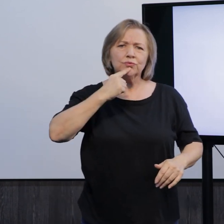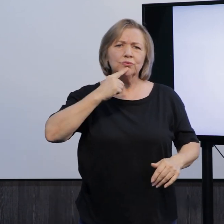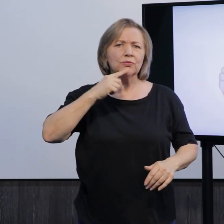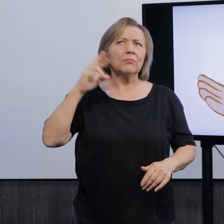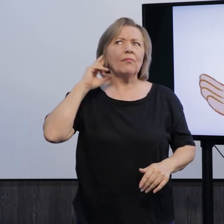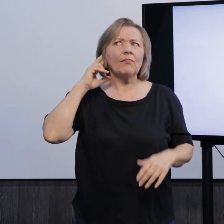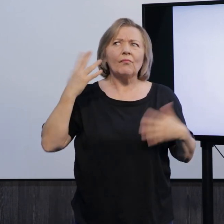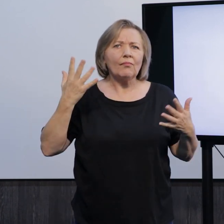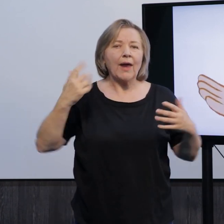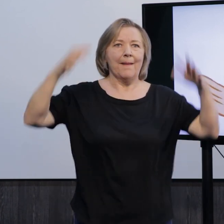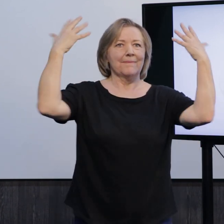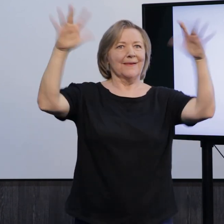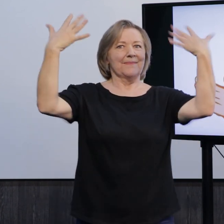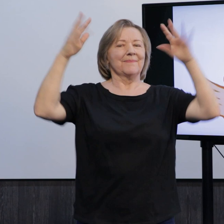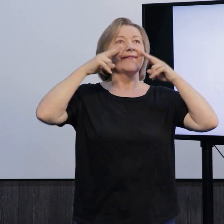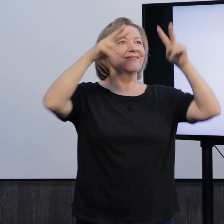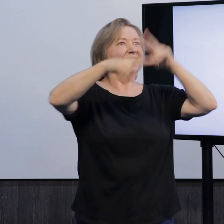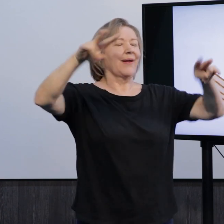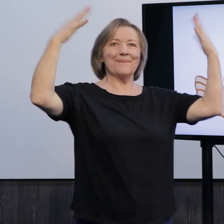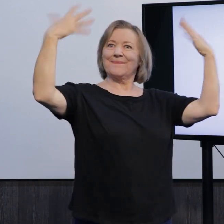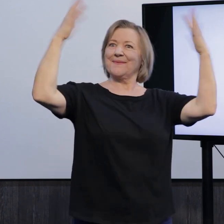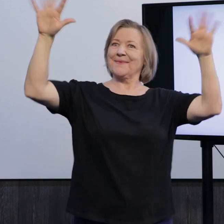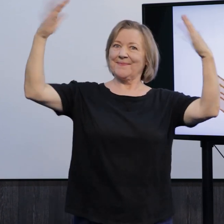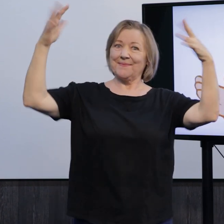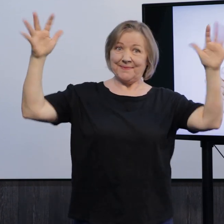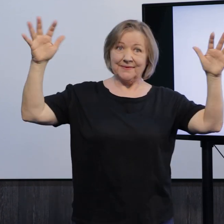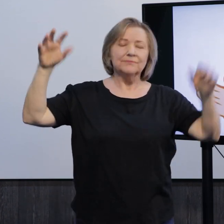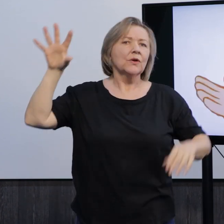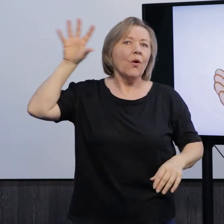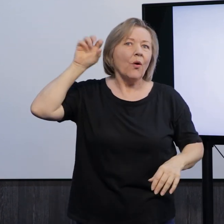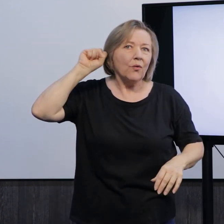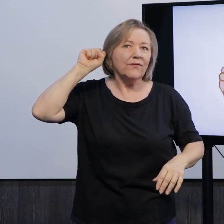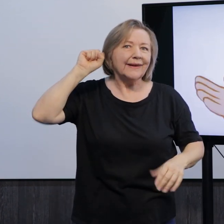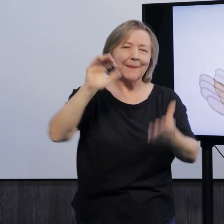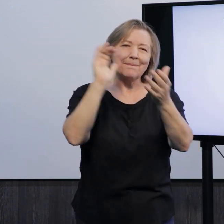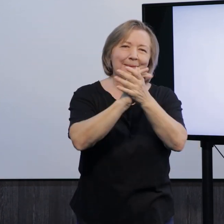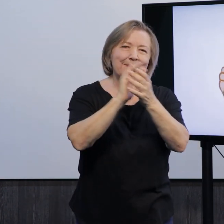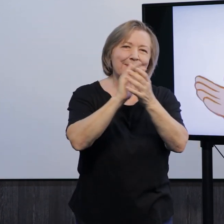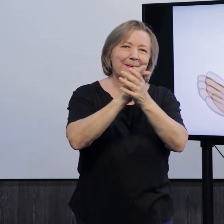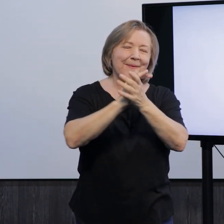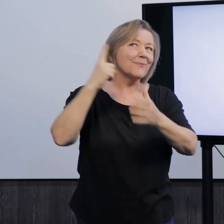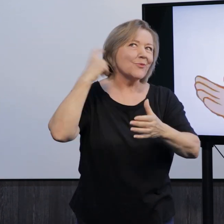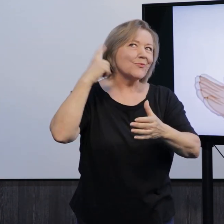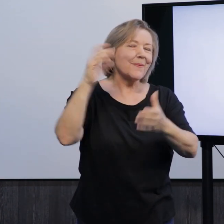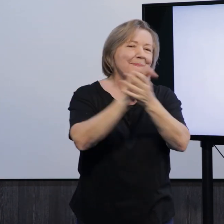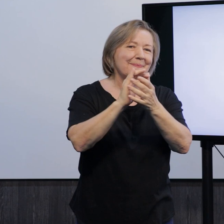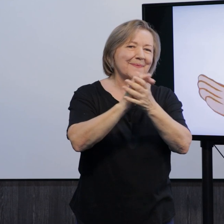o surdo, ele não escuta, então, dessa forma, palmas. Para o ouvinte, palmas, e para o